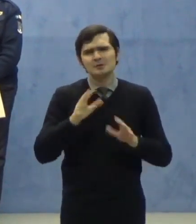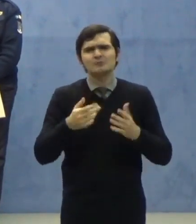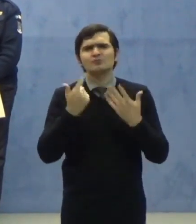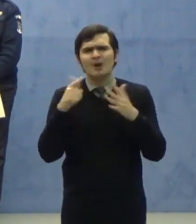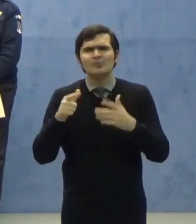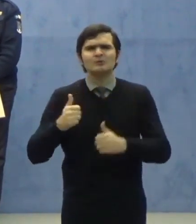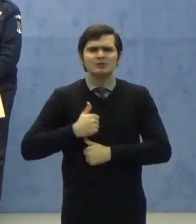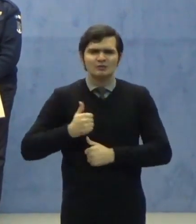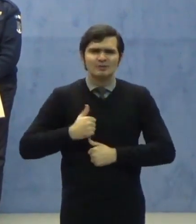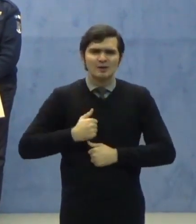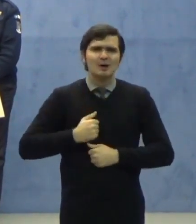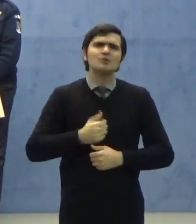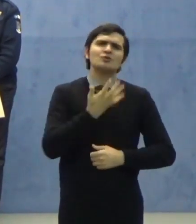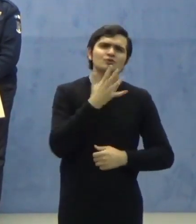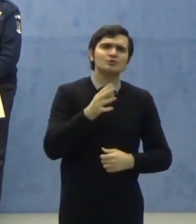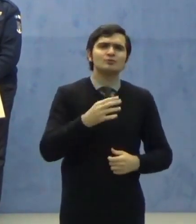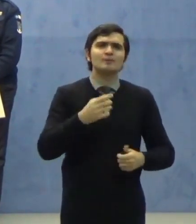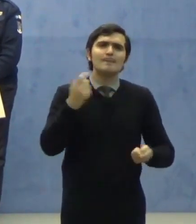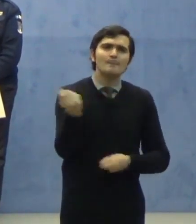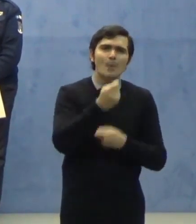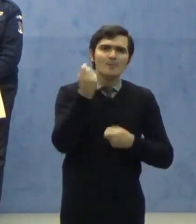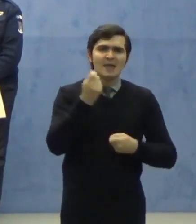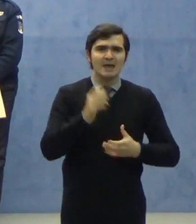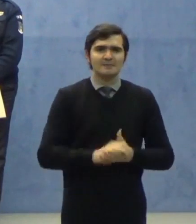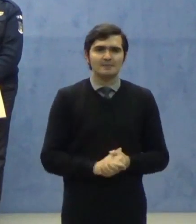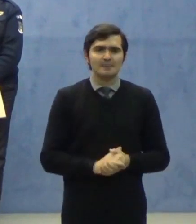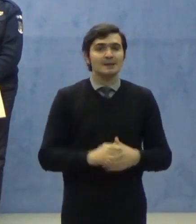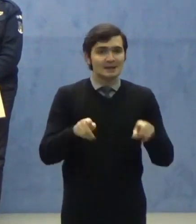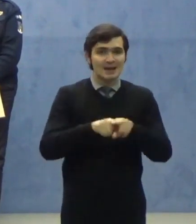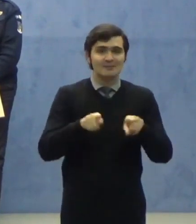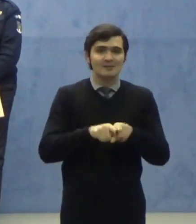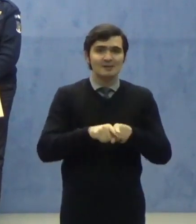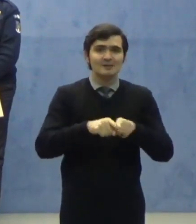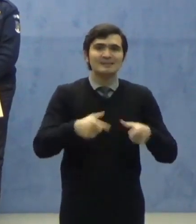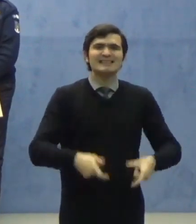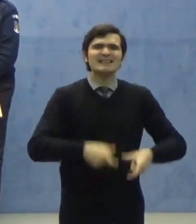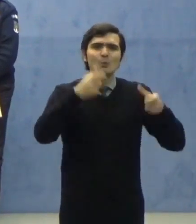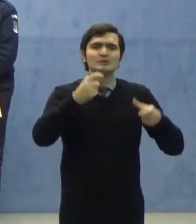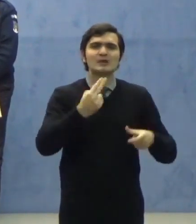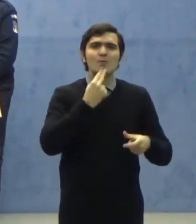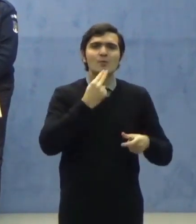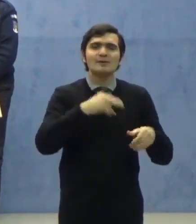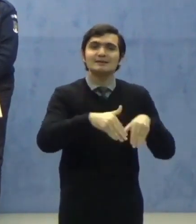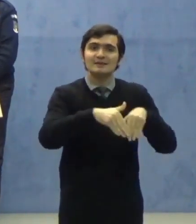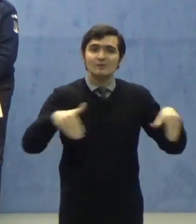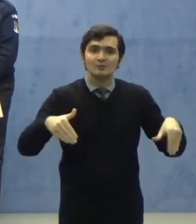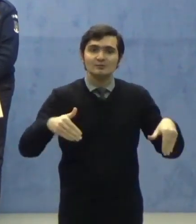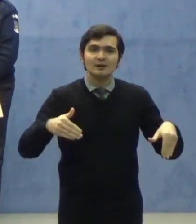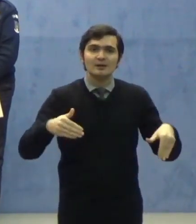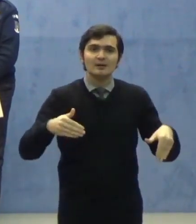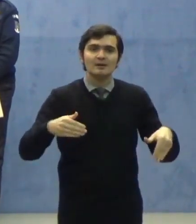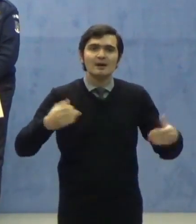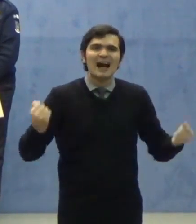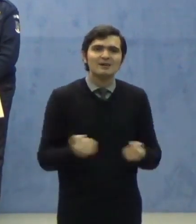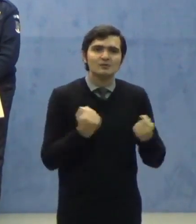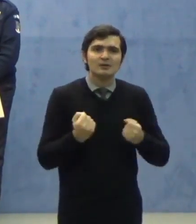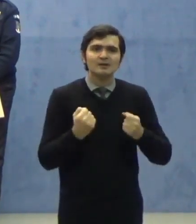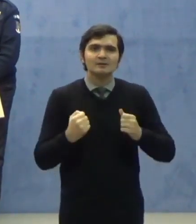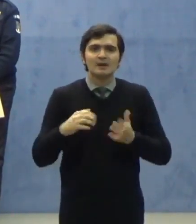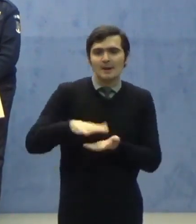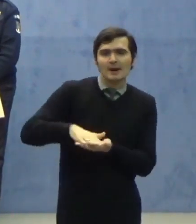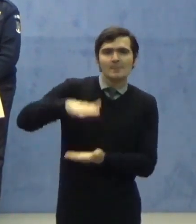și 500 pompieri. Totodată, dispozitivul de polițiști de frontieră acționează la capacitate spurită.